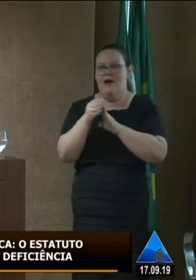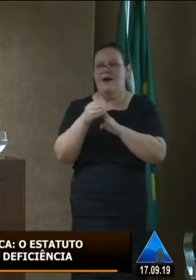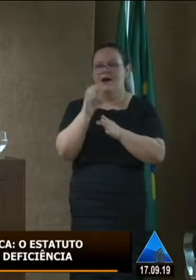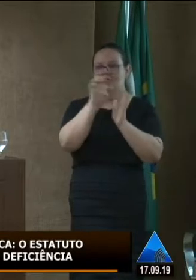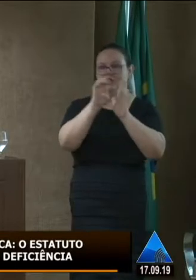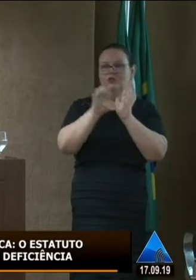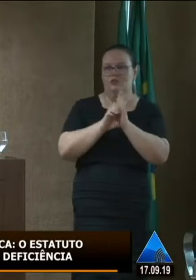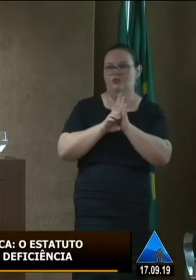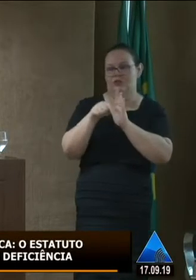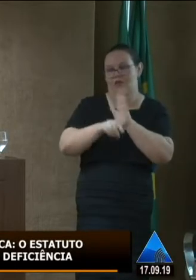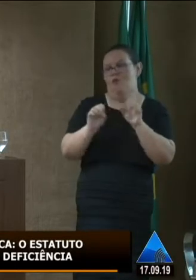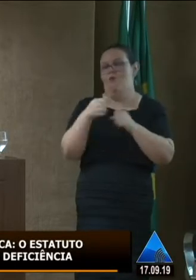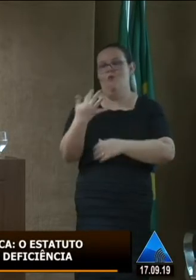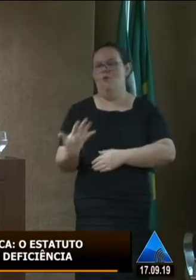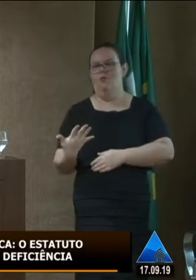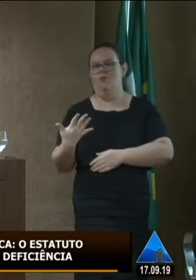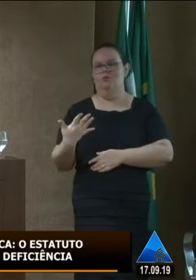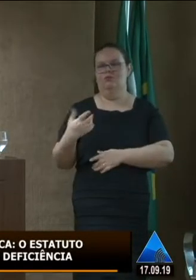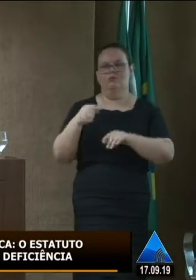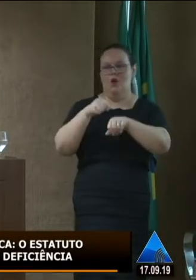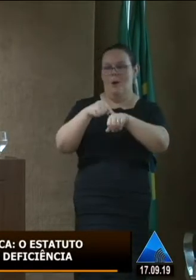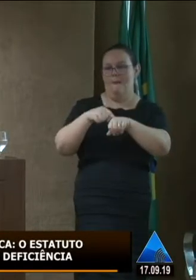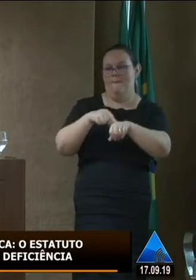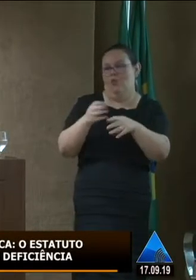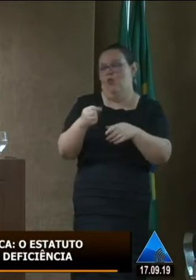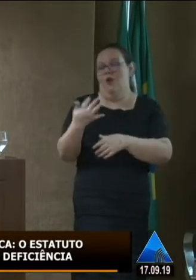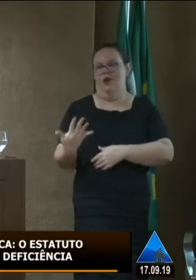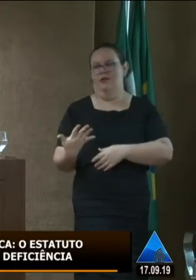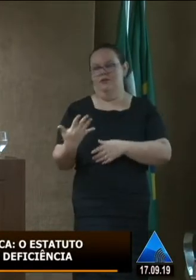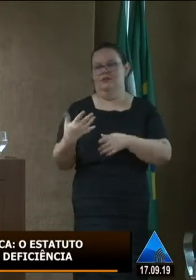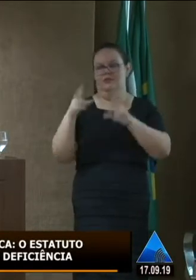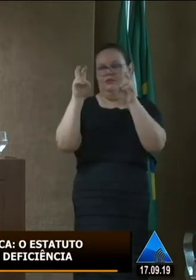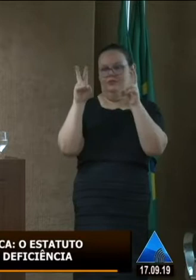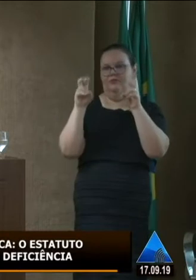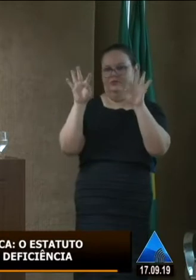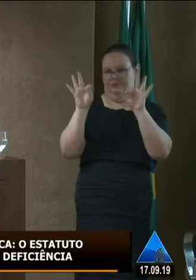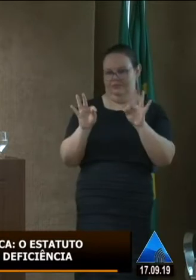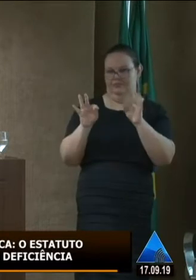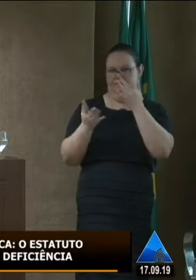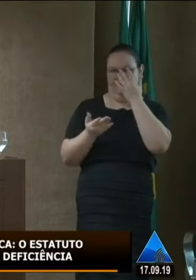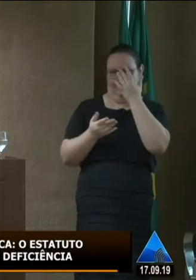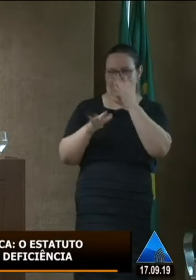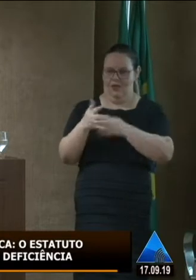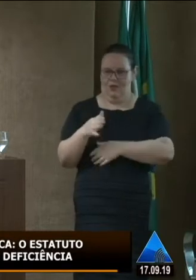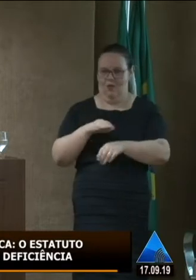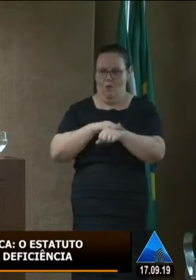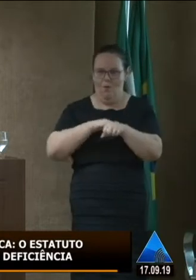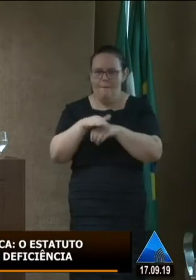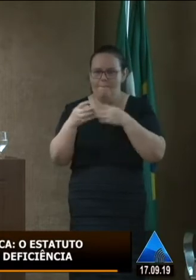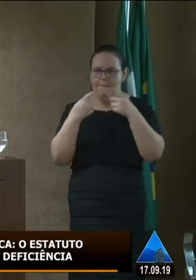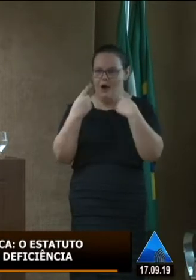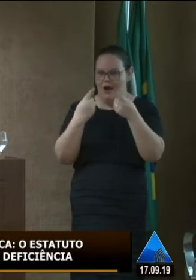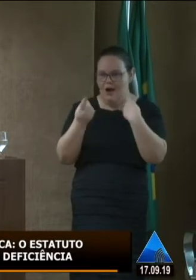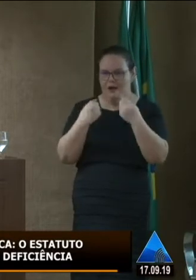estaduais existiram, quais foram as motivações para esses estatutos, talvez conversar um pouco melhor com a